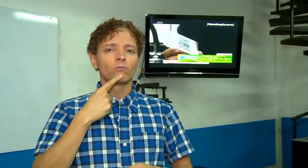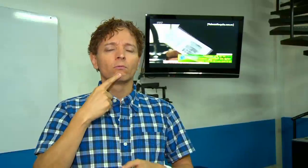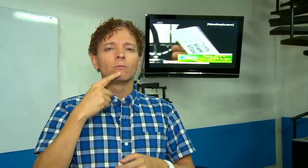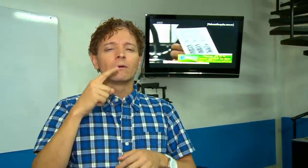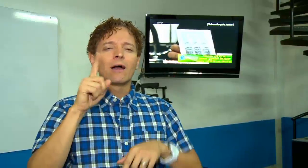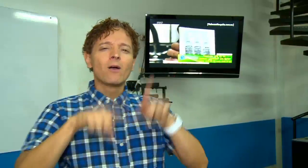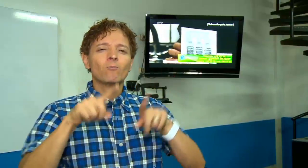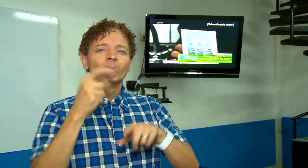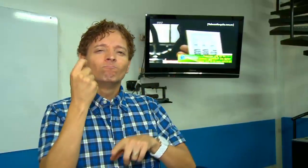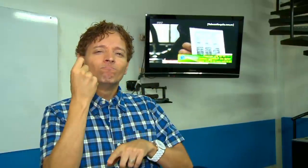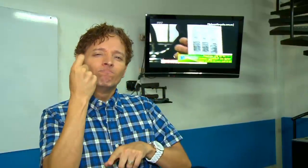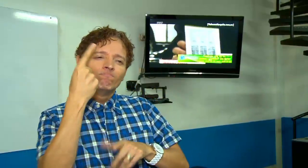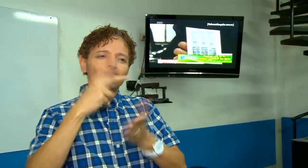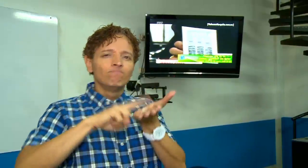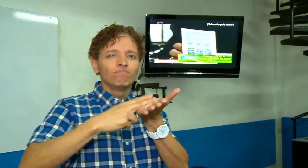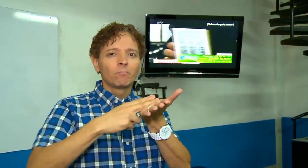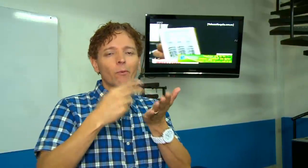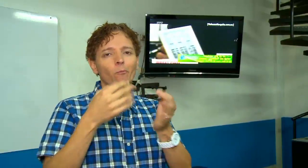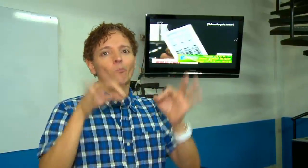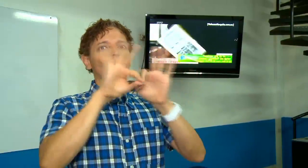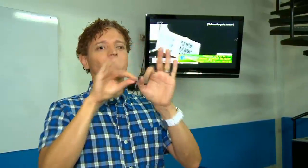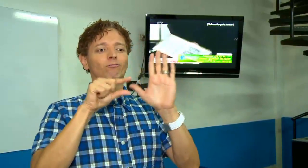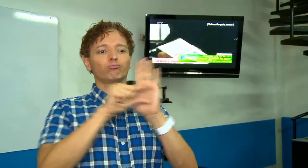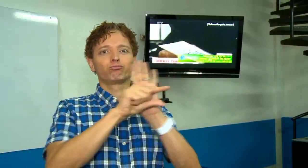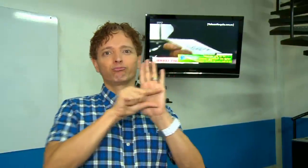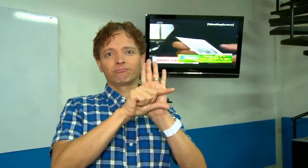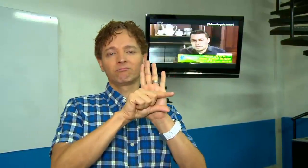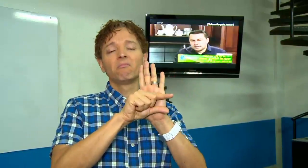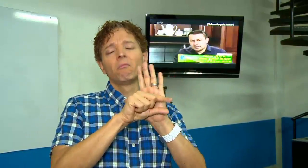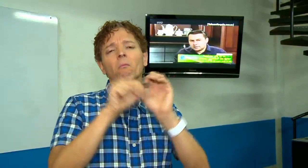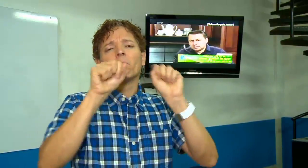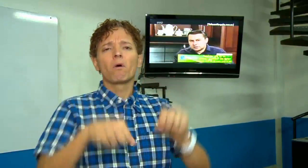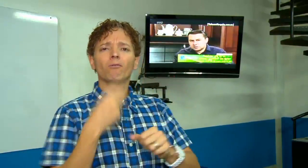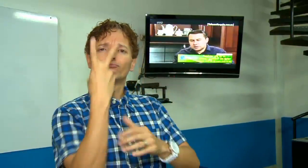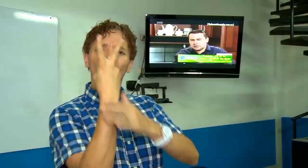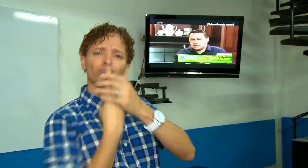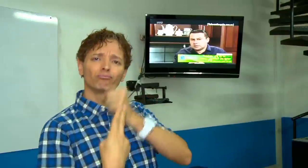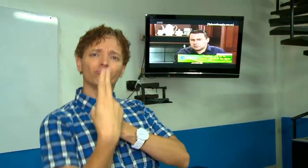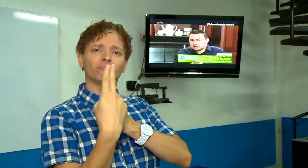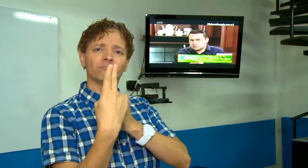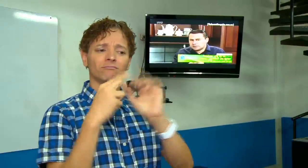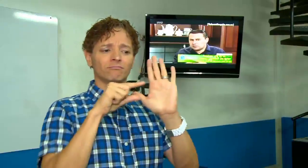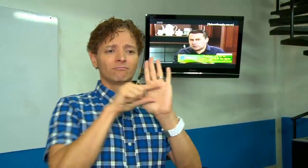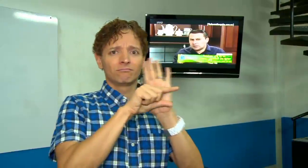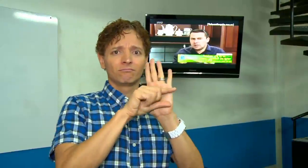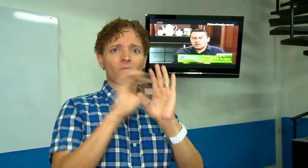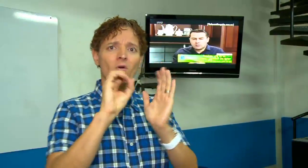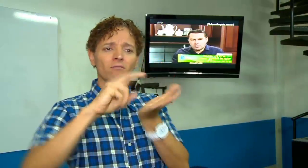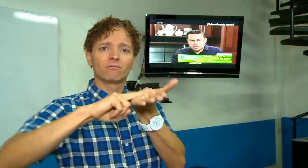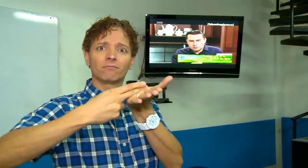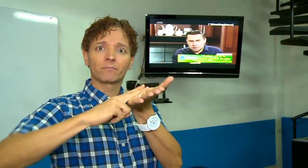Otras personas sordas les gusta el close caution, sí, pueden ser las dos formas, la interpretación y el close caution.